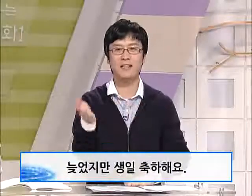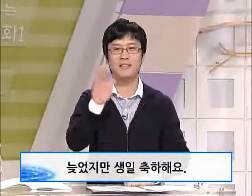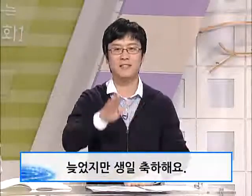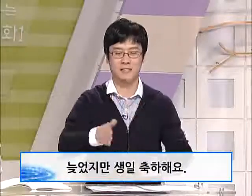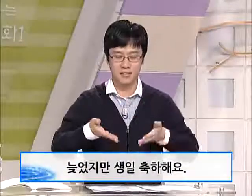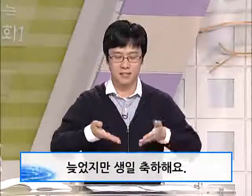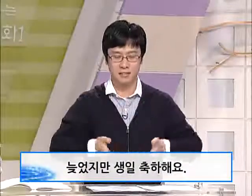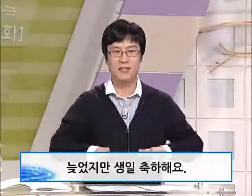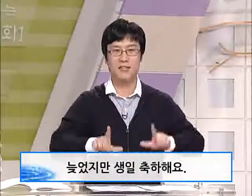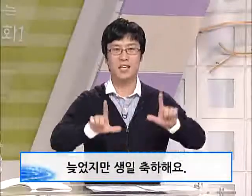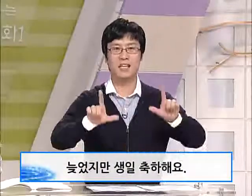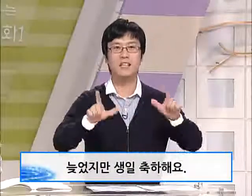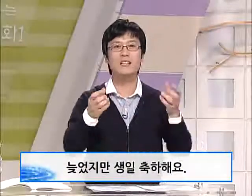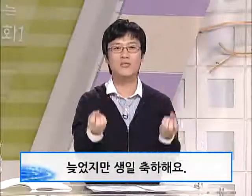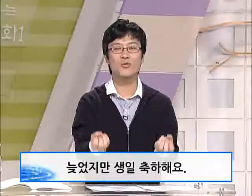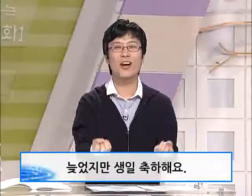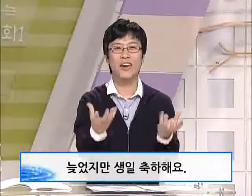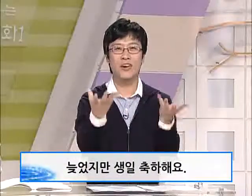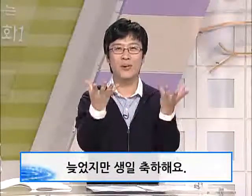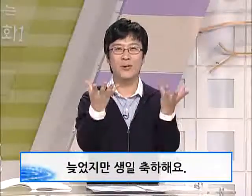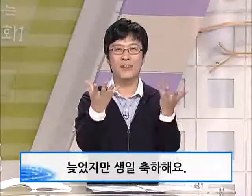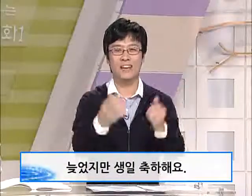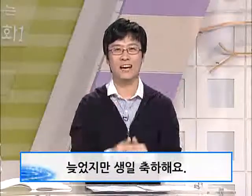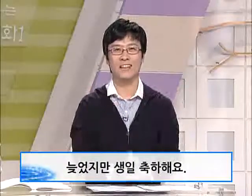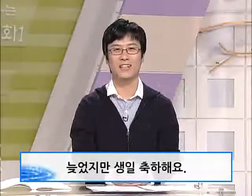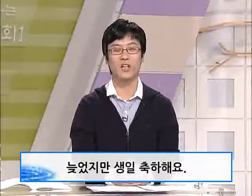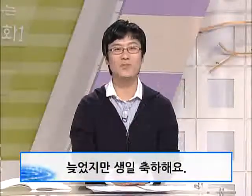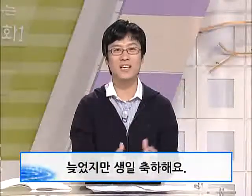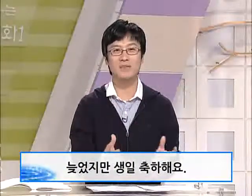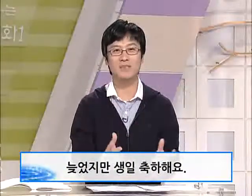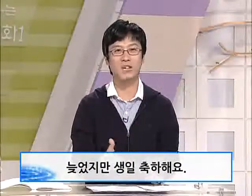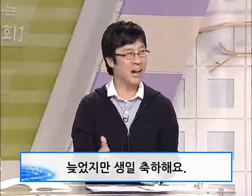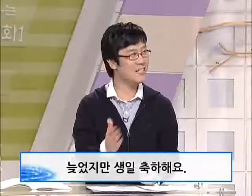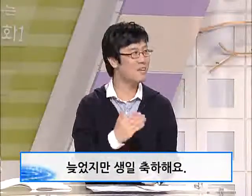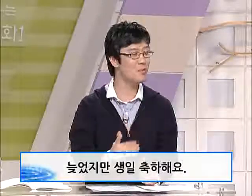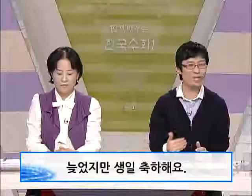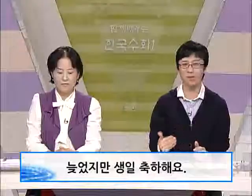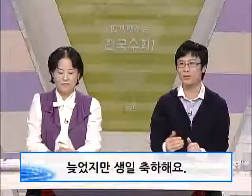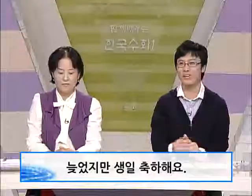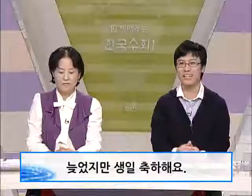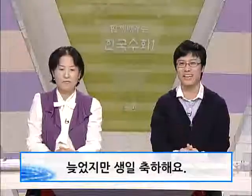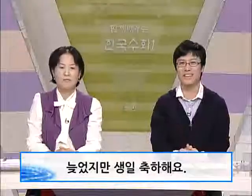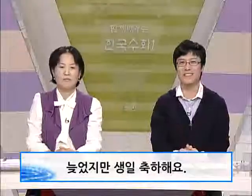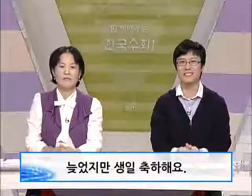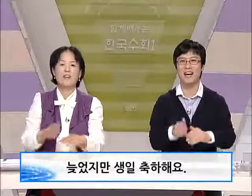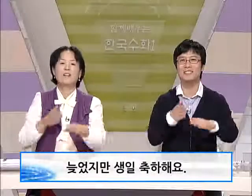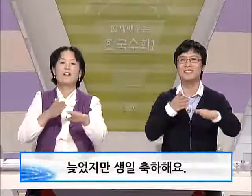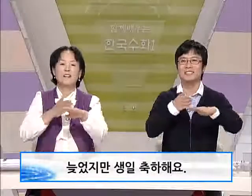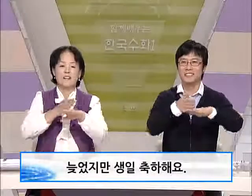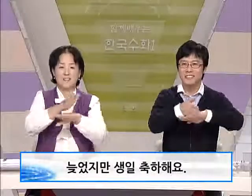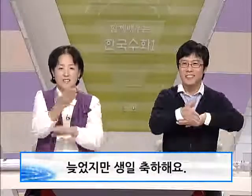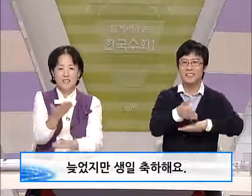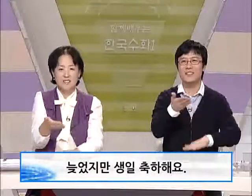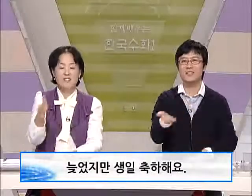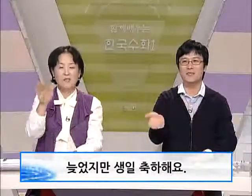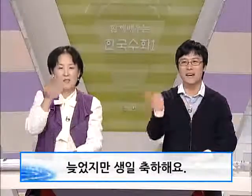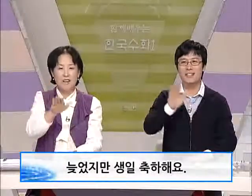생일 축하해요. 자 어렵지 않습니다. 다 같이 한번 해보도록 할까요? 자 늦었지만